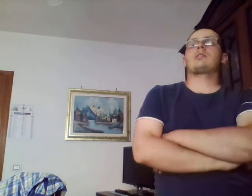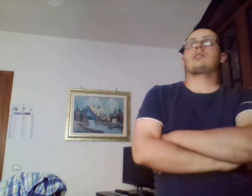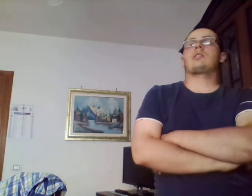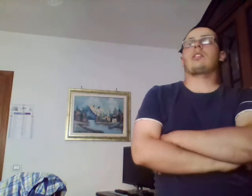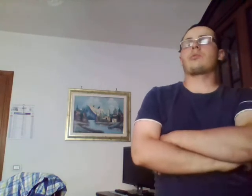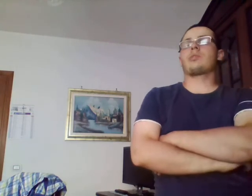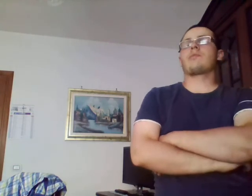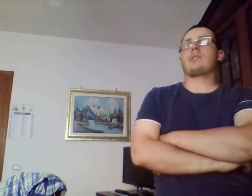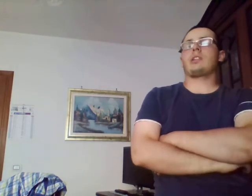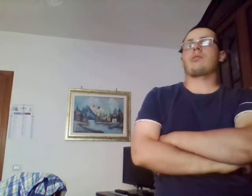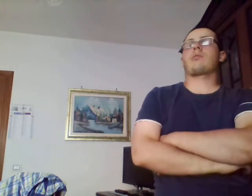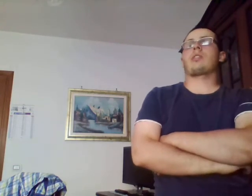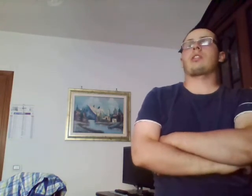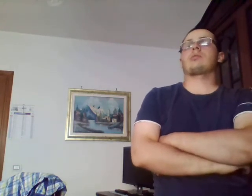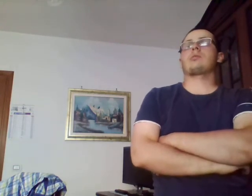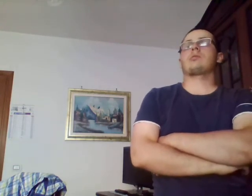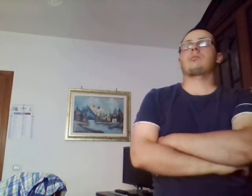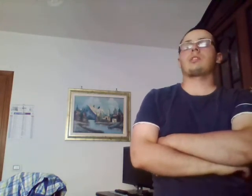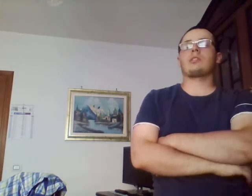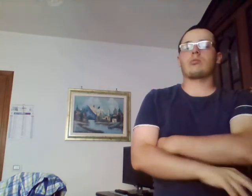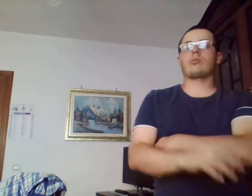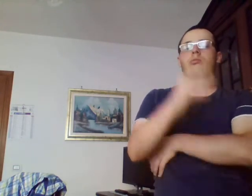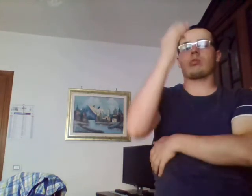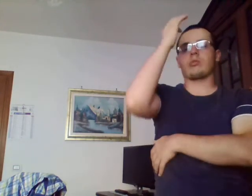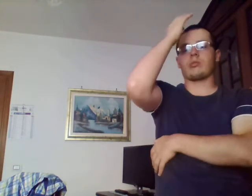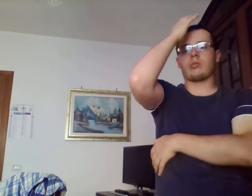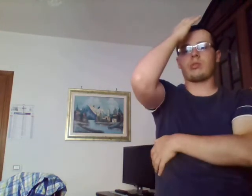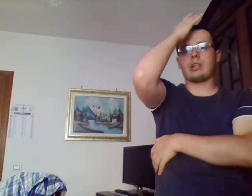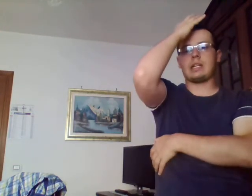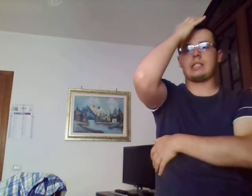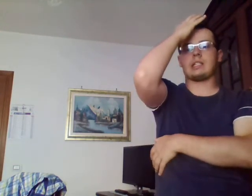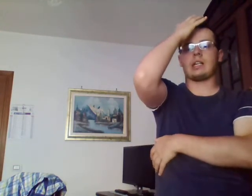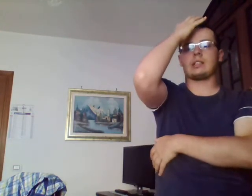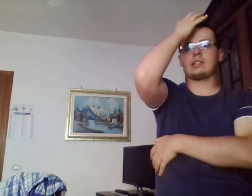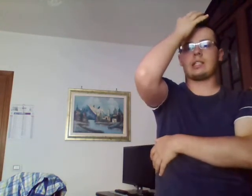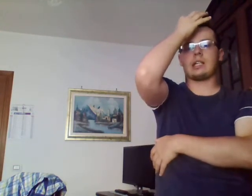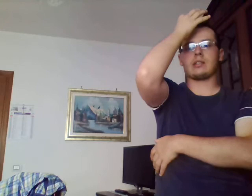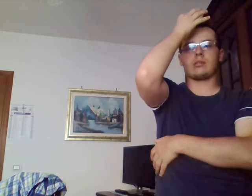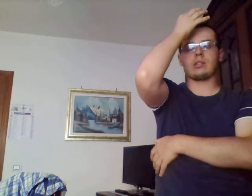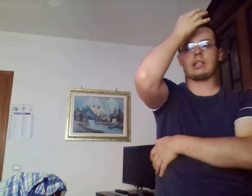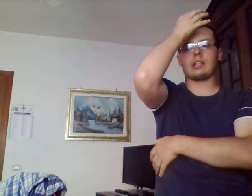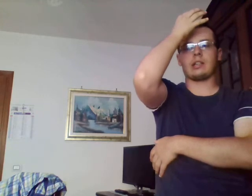Oggi invece prima di tutto conoscenza all'interno della